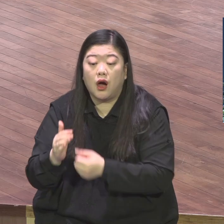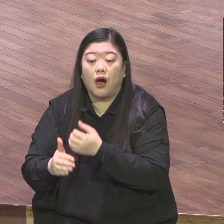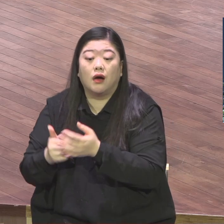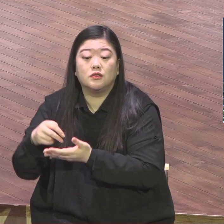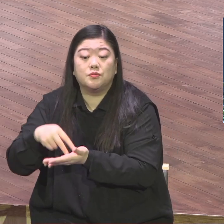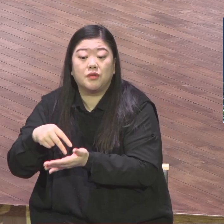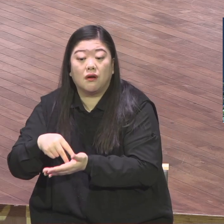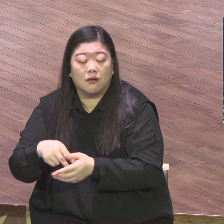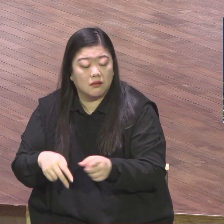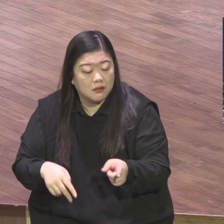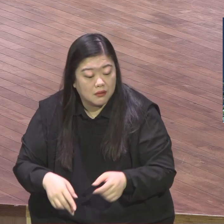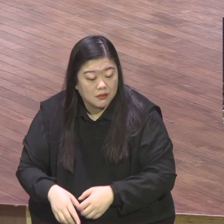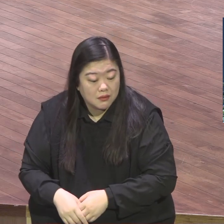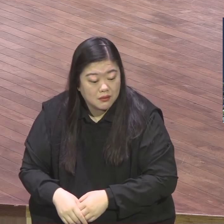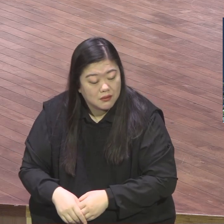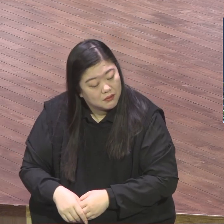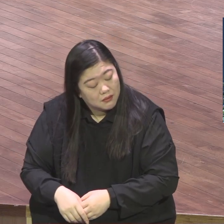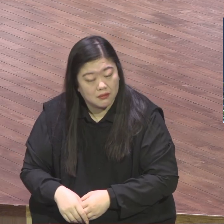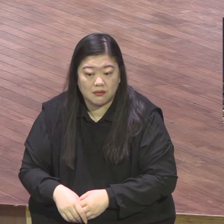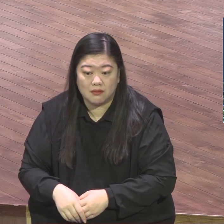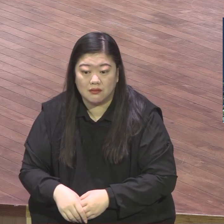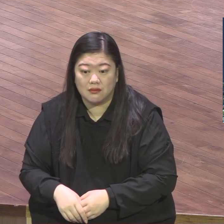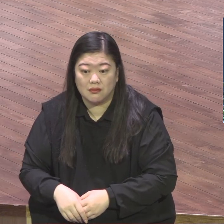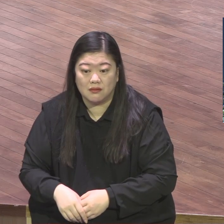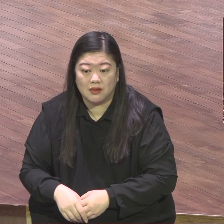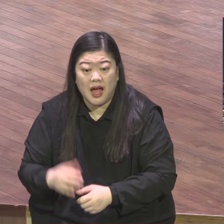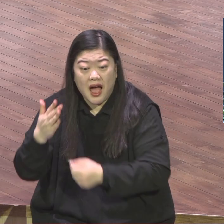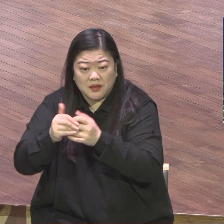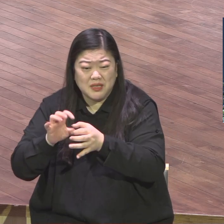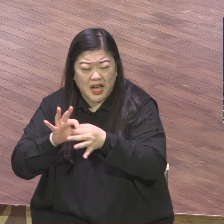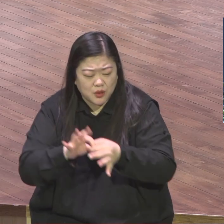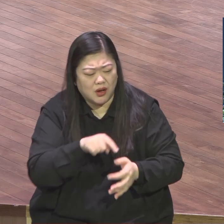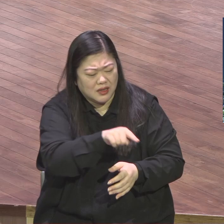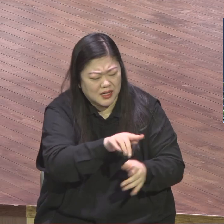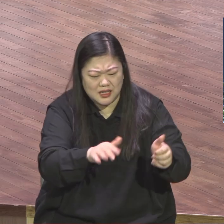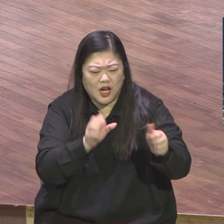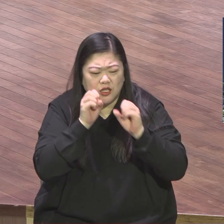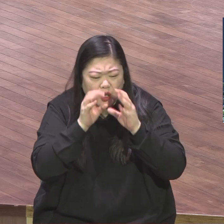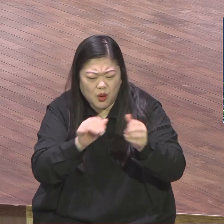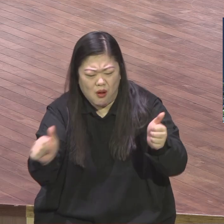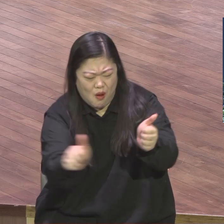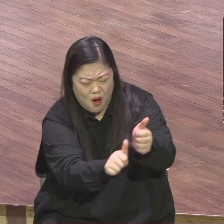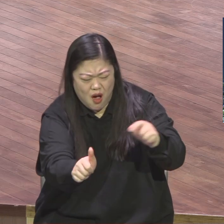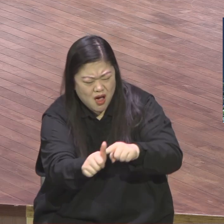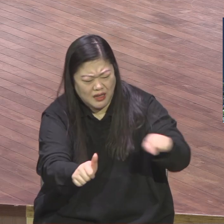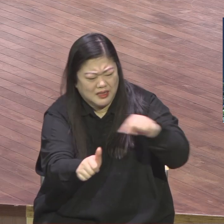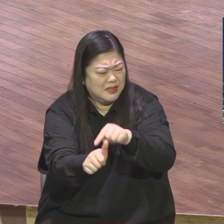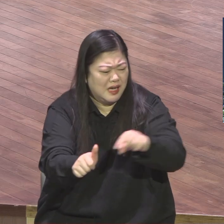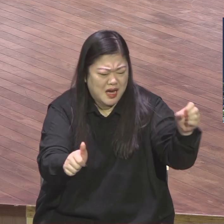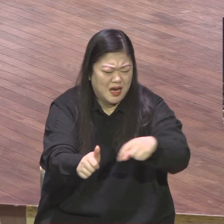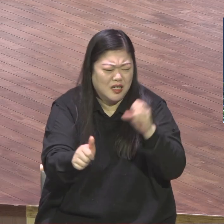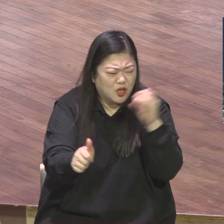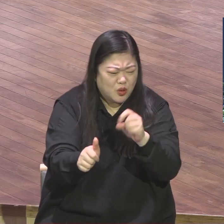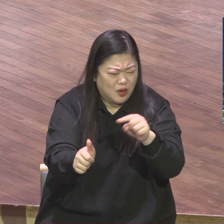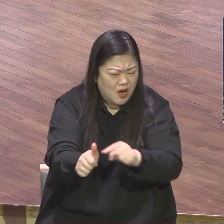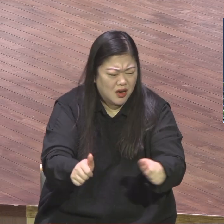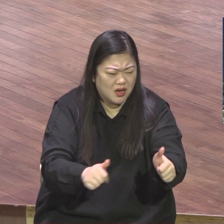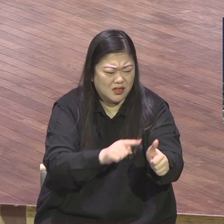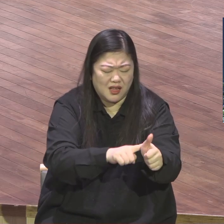기도하고 그것 때문에 하나님 사람 붙여주신 데도 아무 관심이 없다고 하면 하나님 무슨 관심을 가지겠습니까 구원은 받지요 하나님